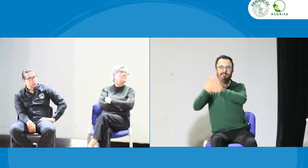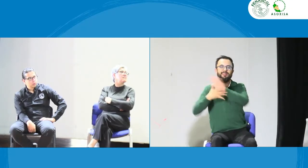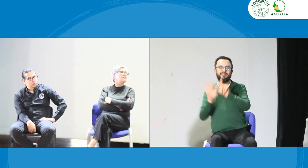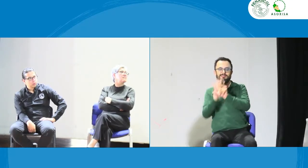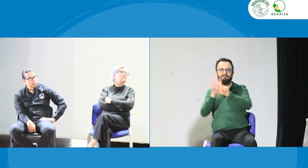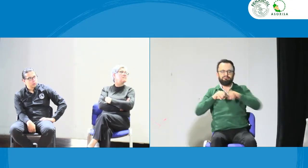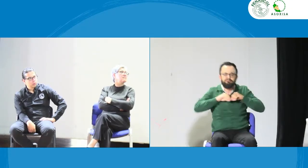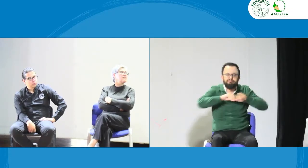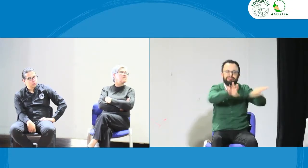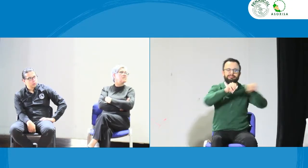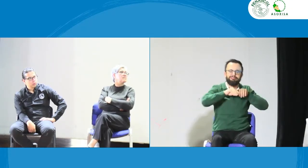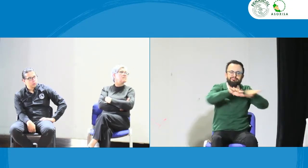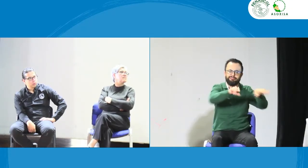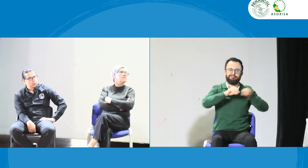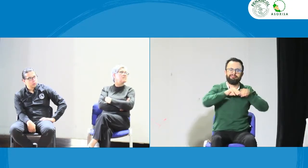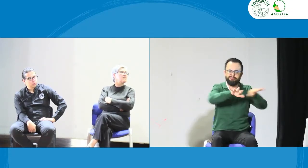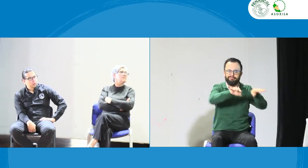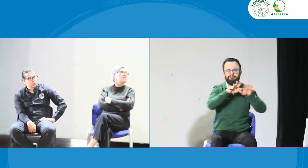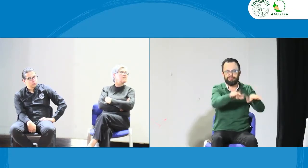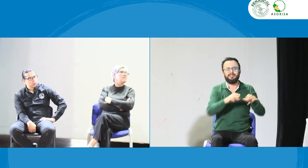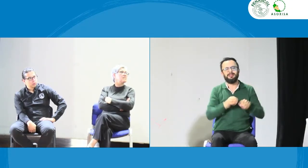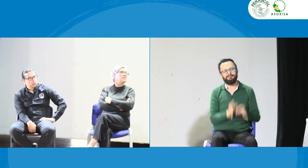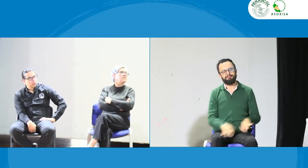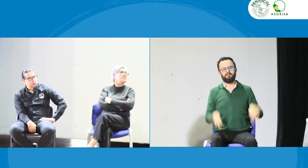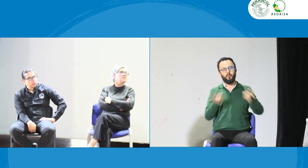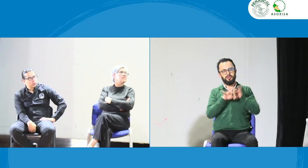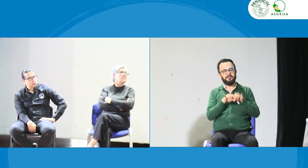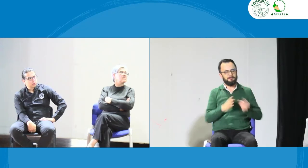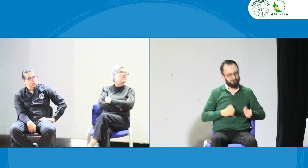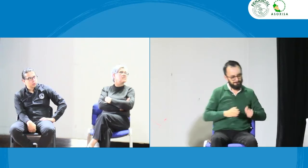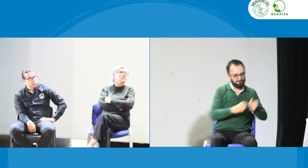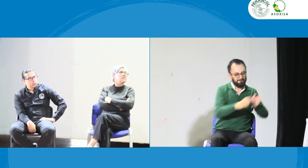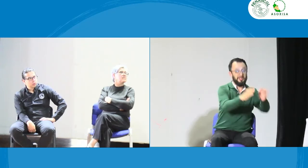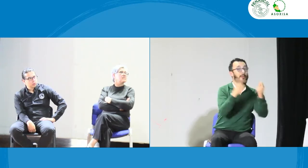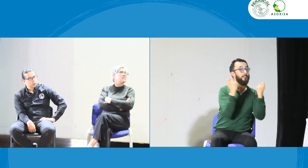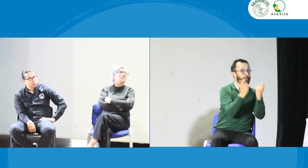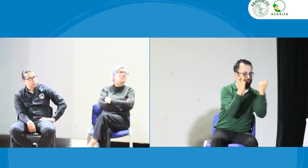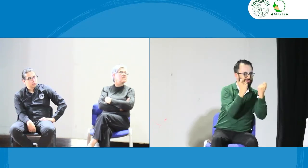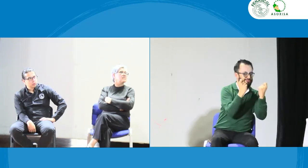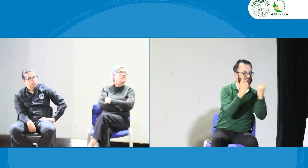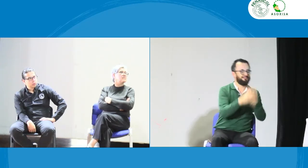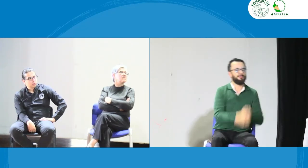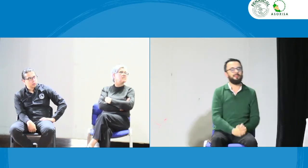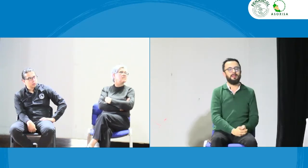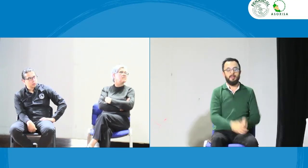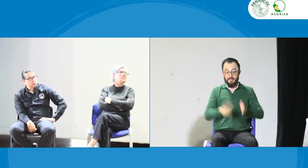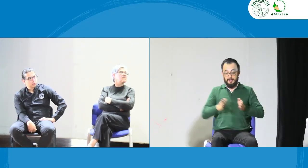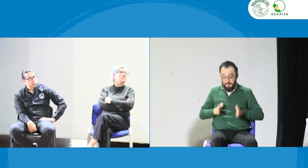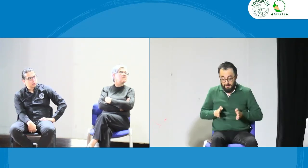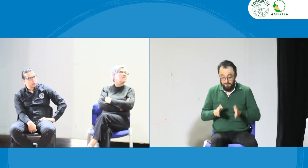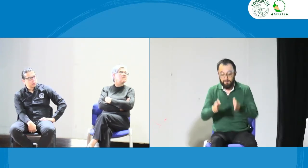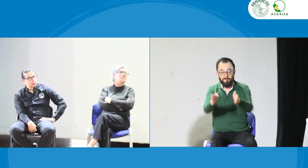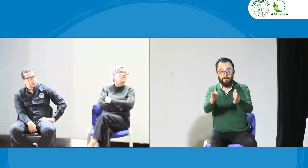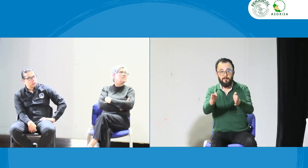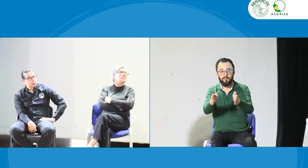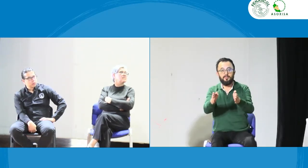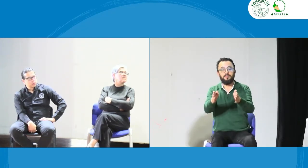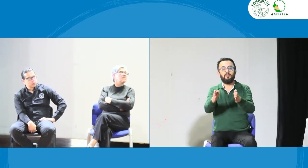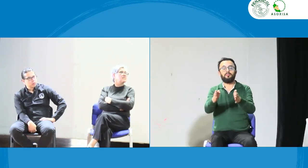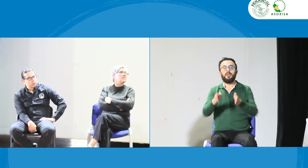lenguaje de señas de este código de ética para que pueda servir para hacer esta difusión. Entonces, la línea de divulgación